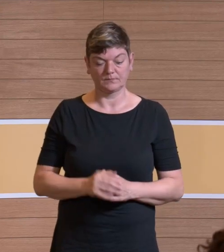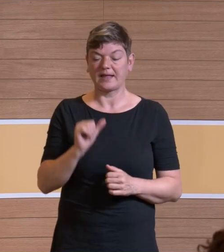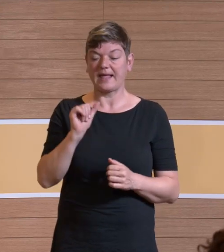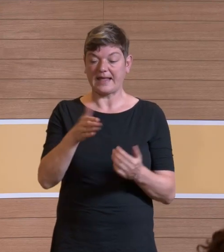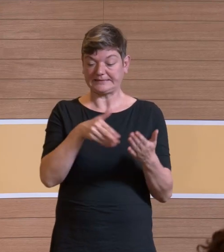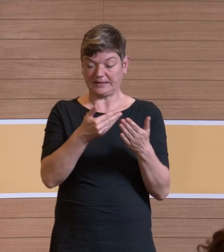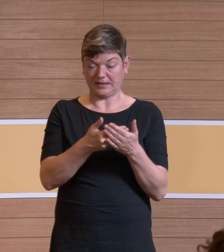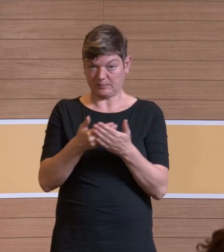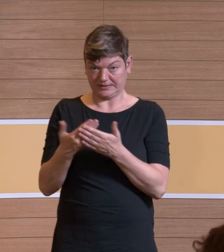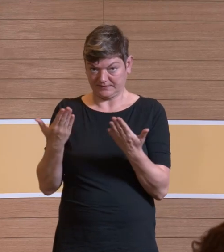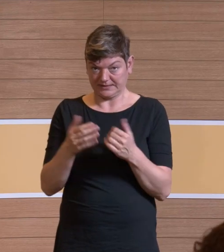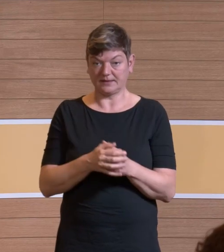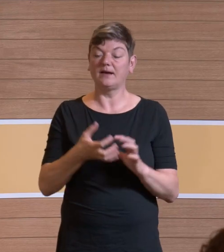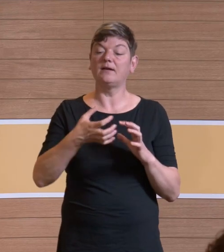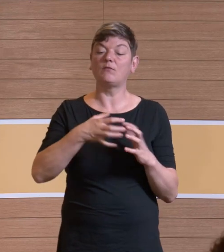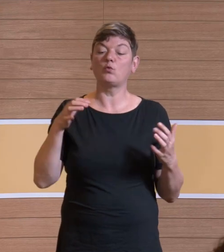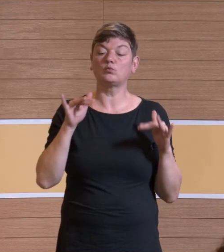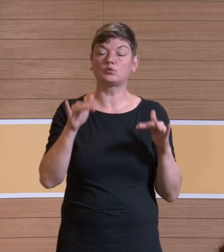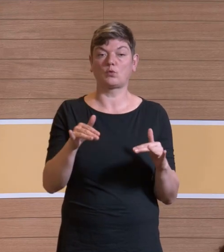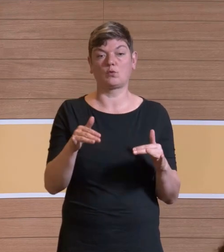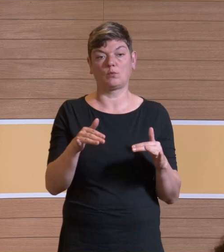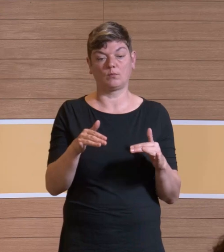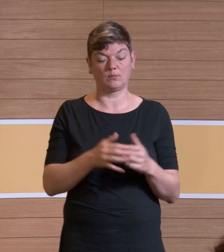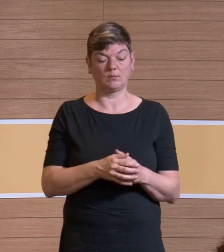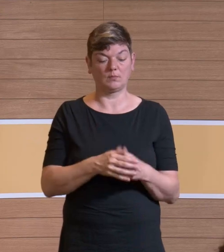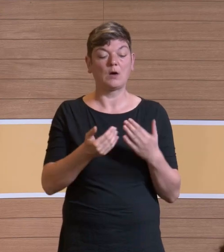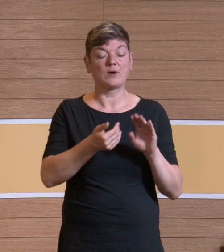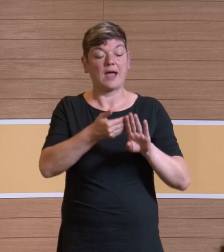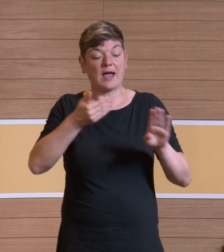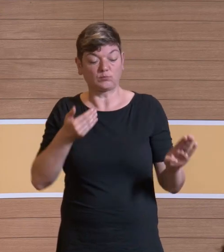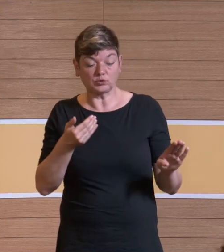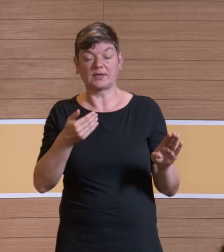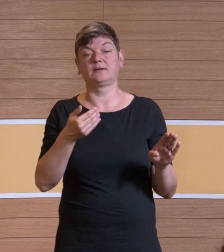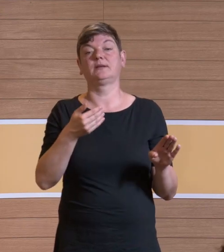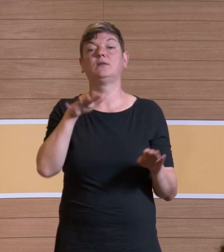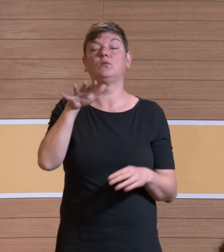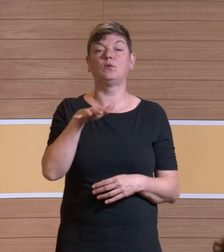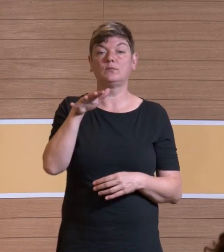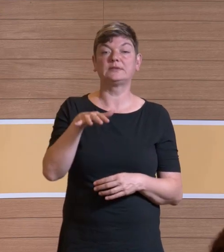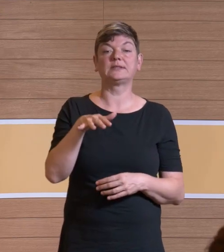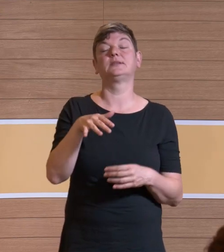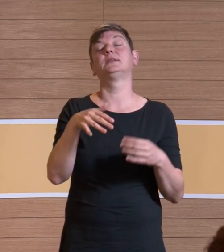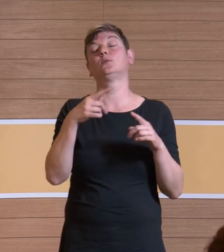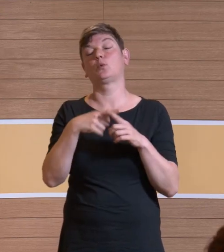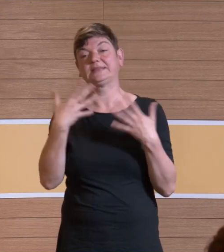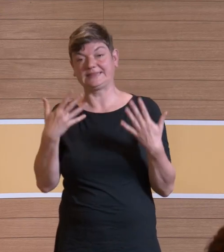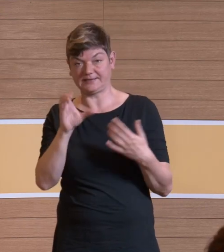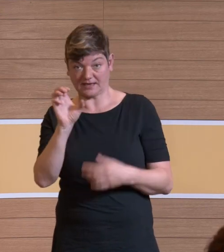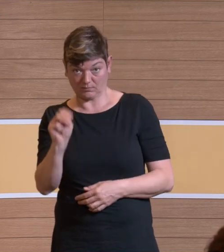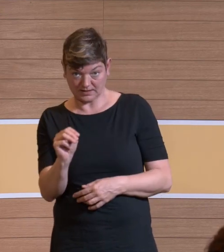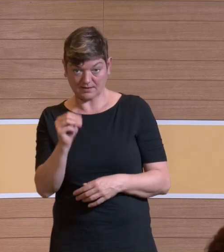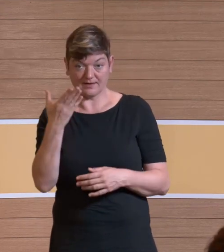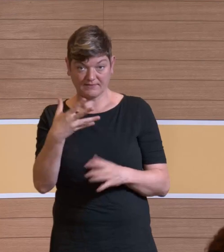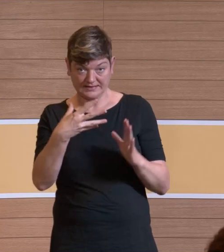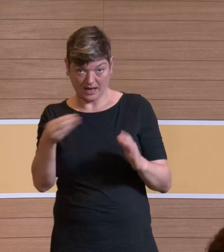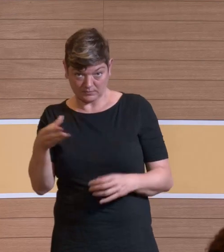mit einem Volumenstrom von, mit einem Abstand von ungefähr 15 und 10 Zentimeter. Das ist das, was